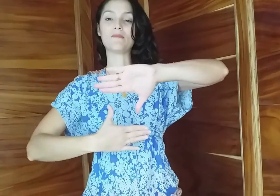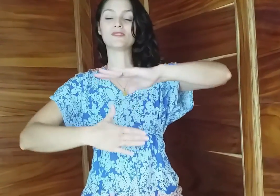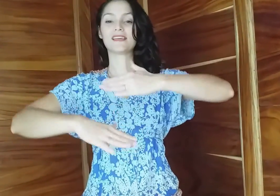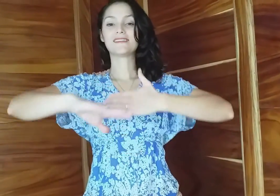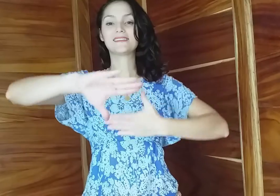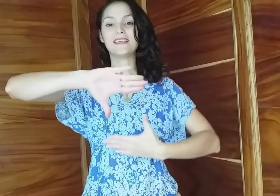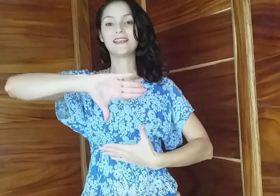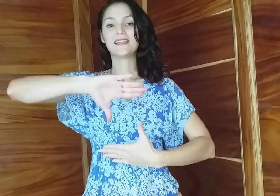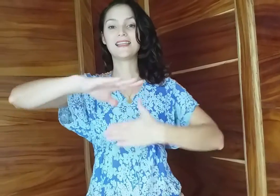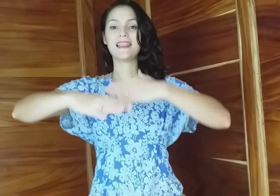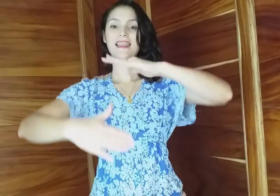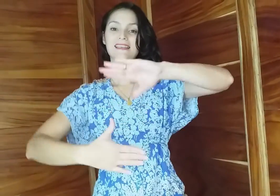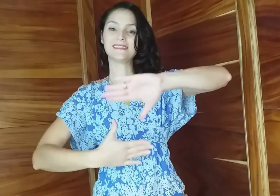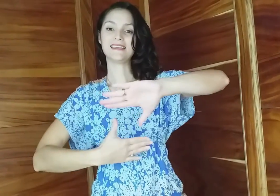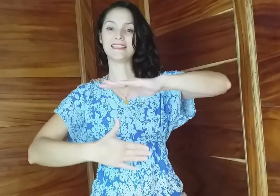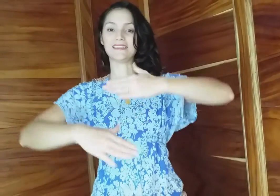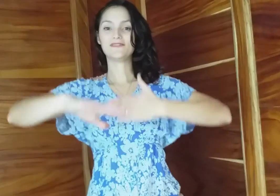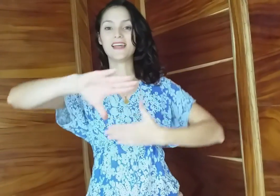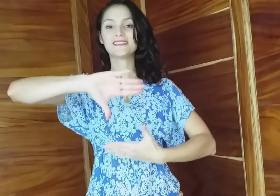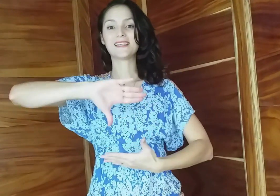vamos a decir la siguiente frase.